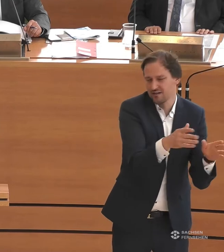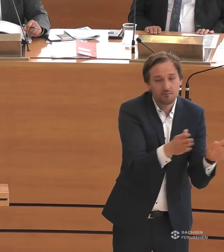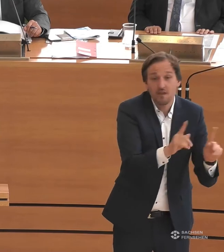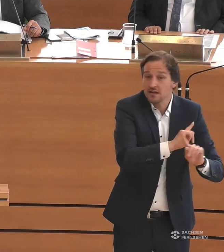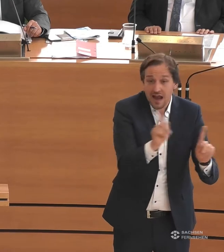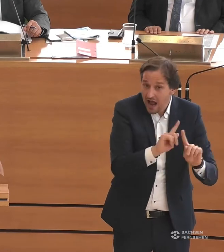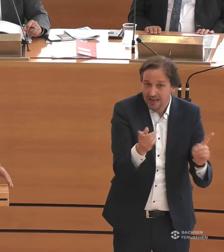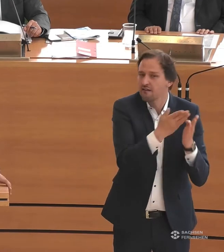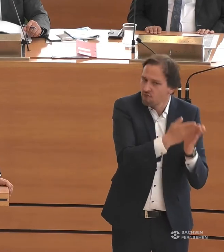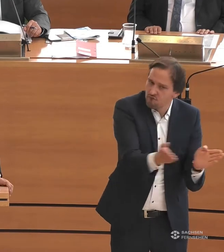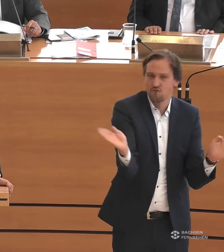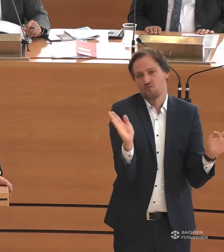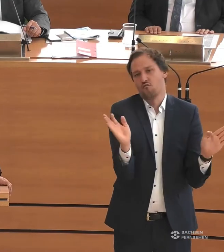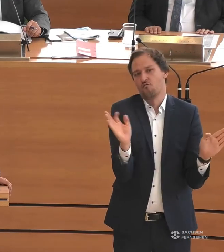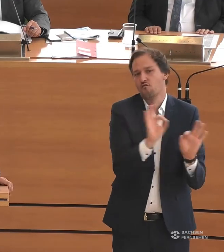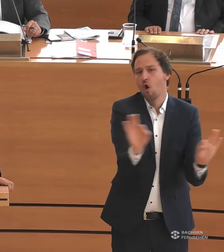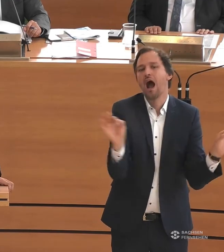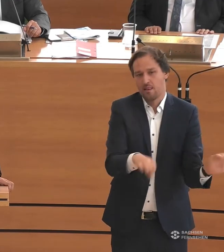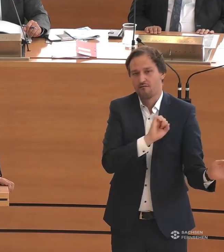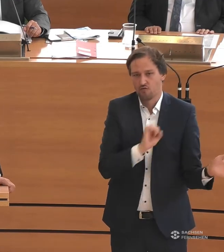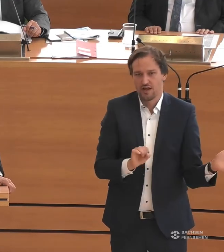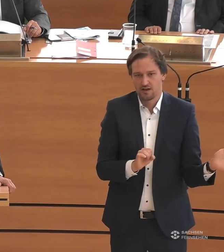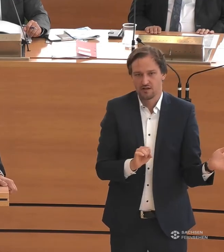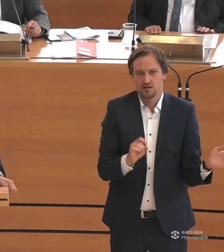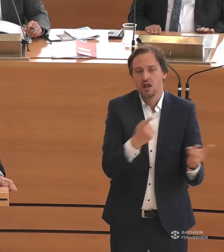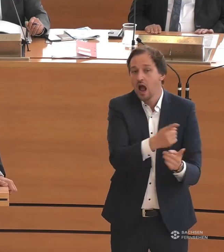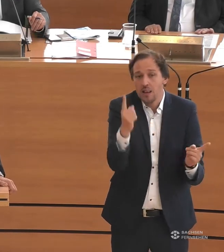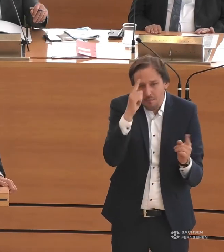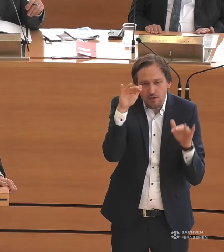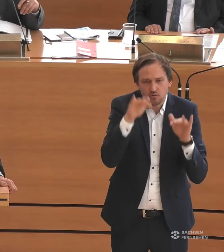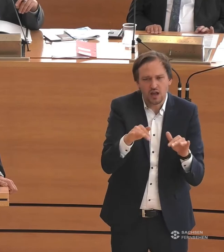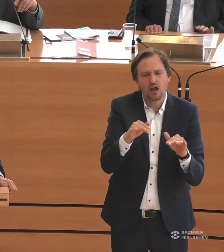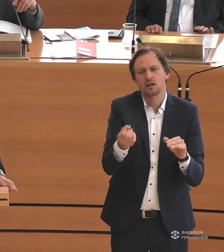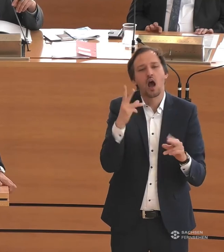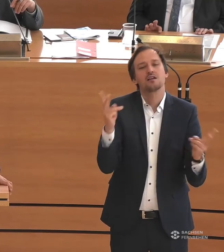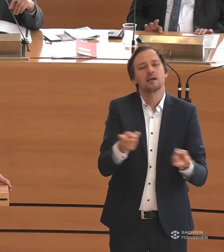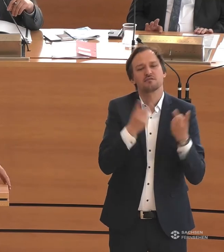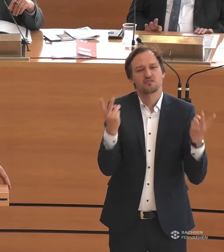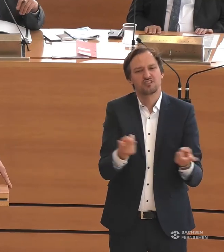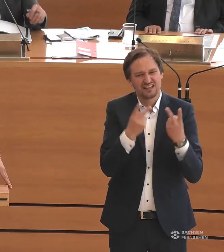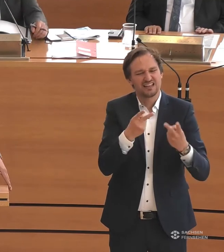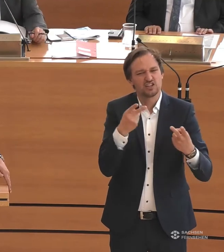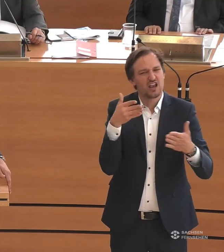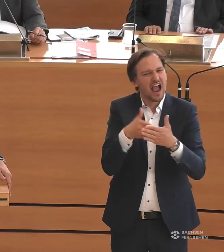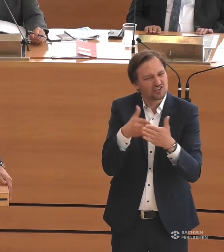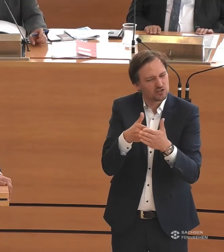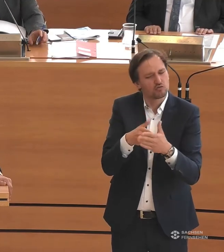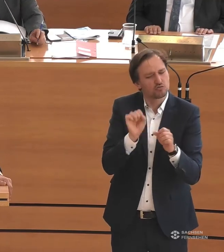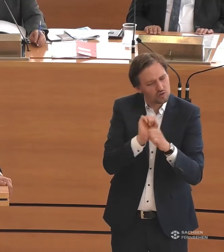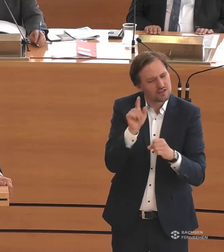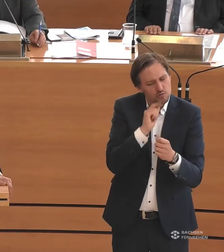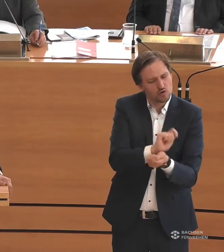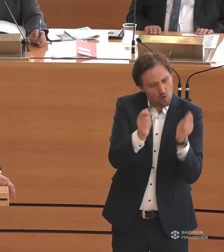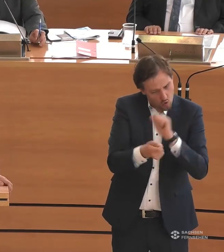einerseits den Anspruch haben, dass Einschränkungen trotzdem die Selbstverständlichkeit in sich tragen, vollwertig am öffentlichen Leben